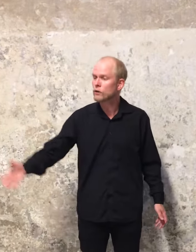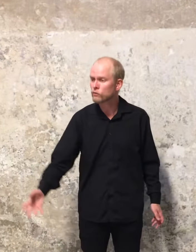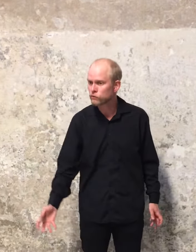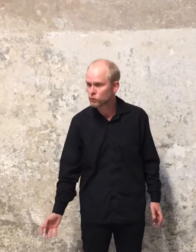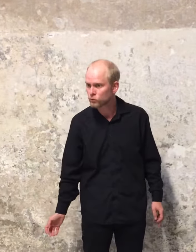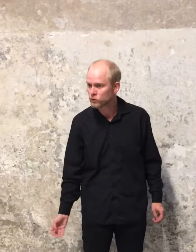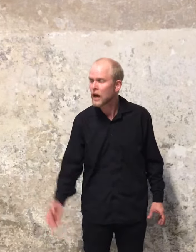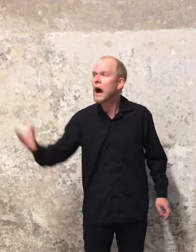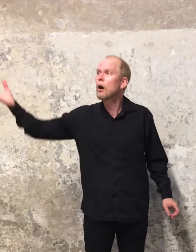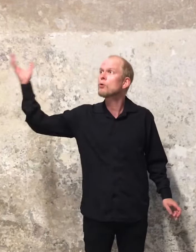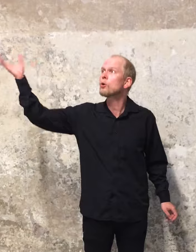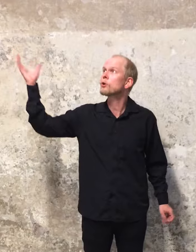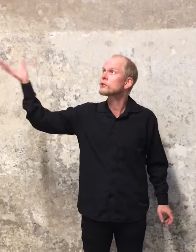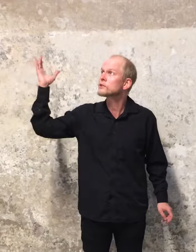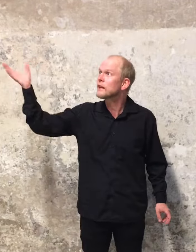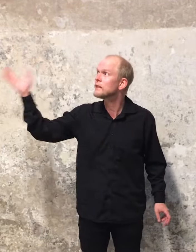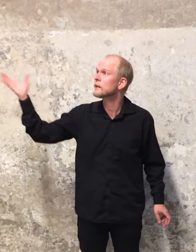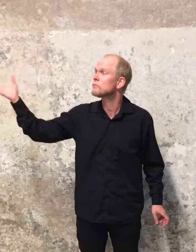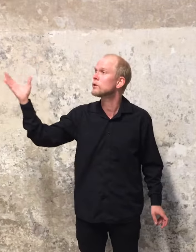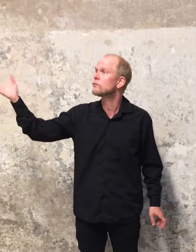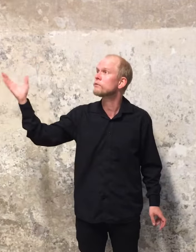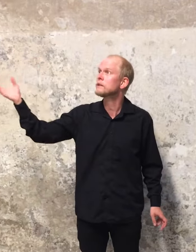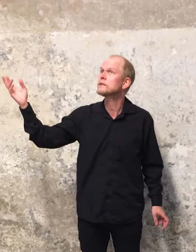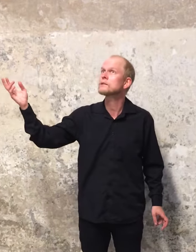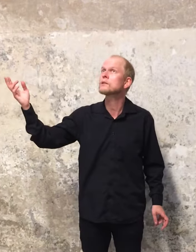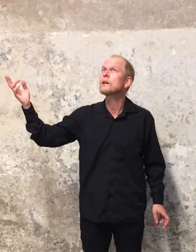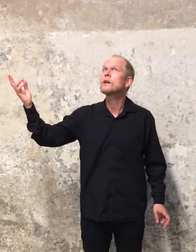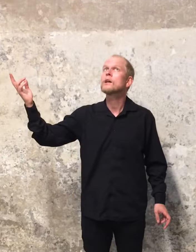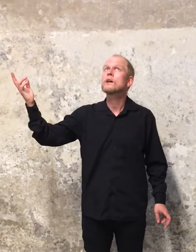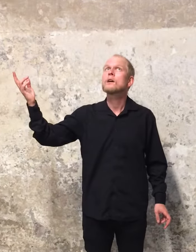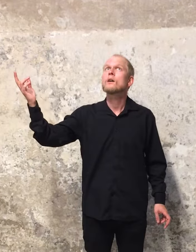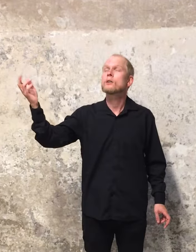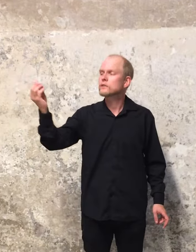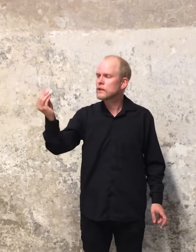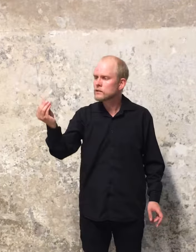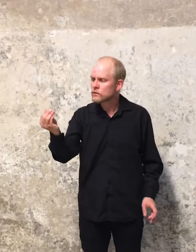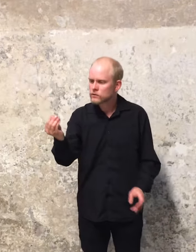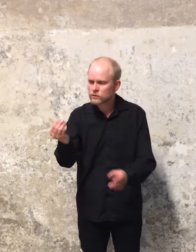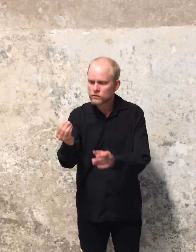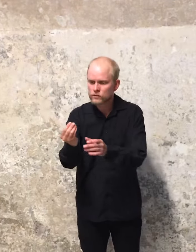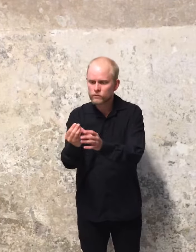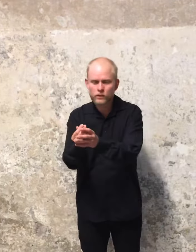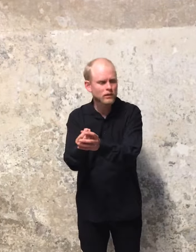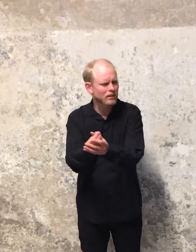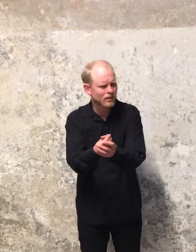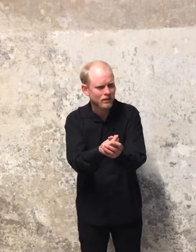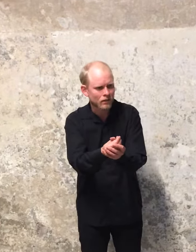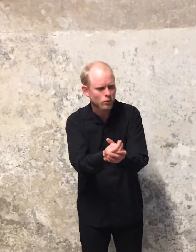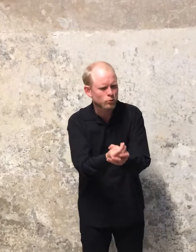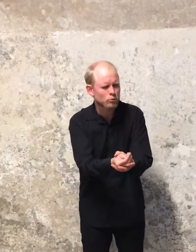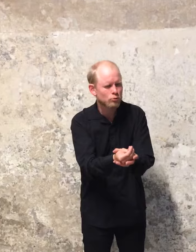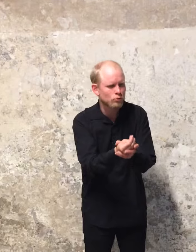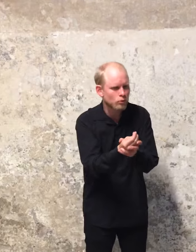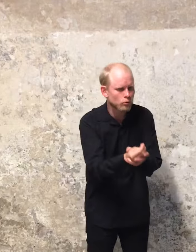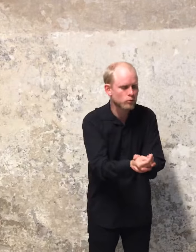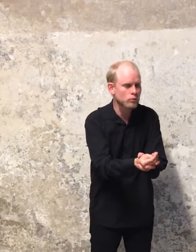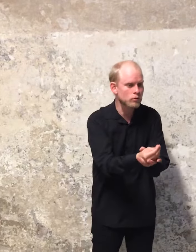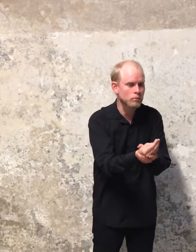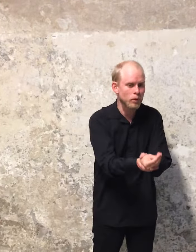havenflåden, Havn under stenhimmelen findes. Hortensiens, hvide, lyst, lysende